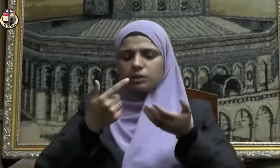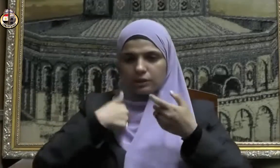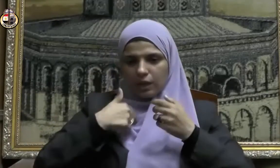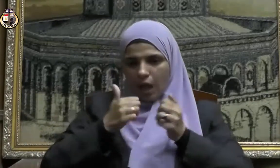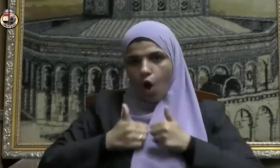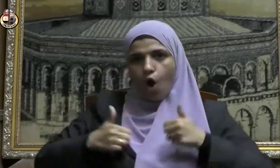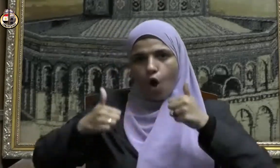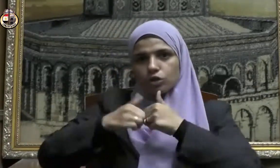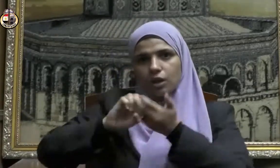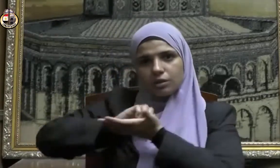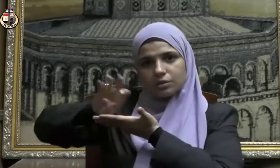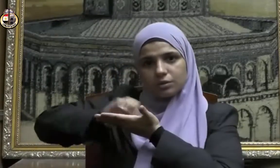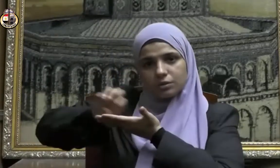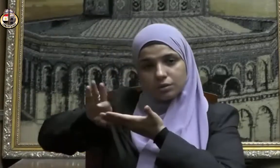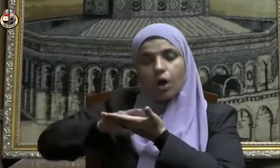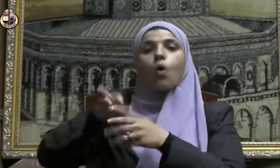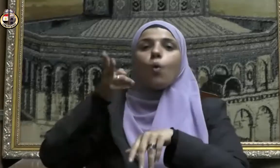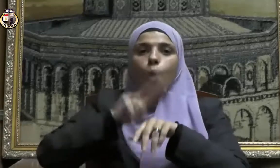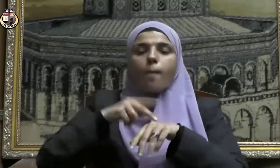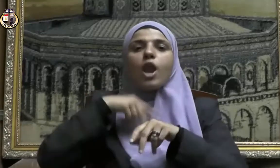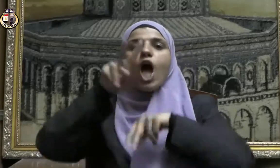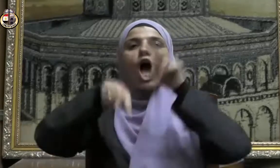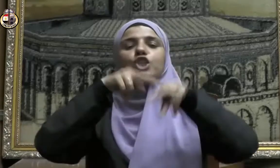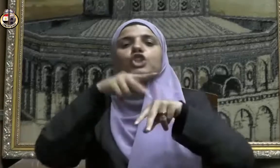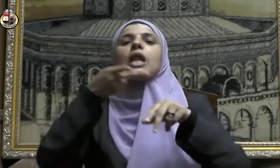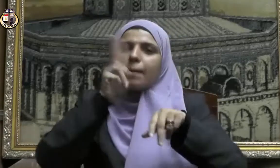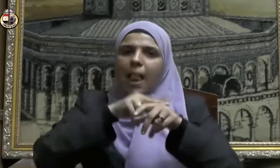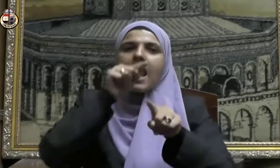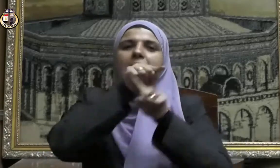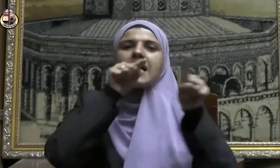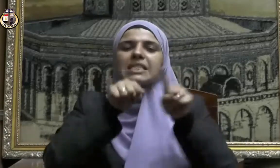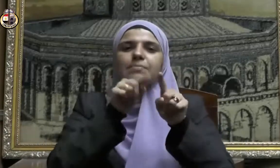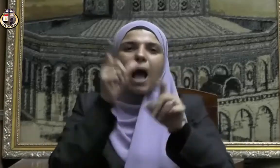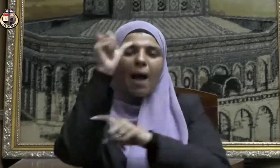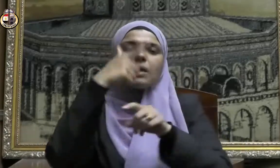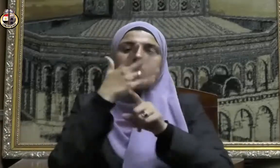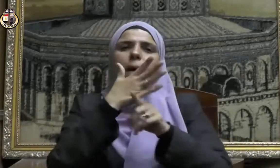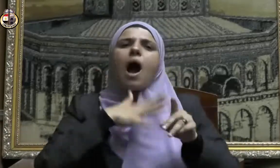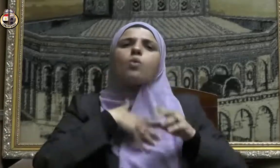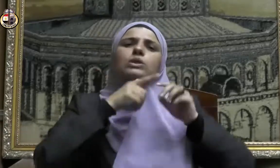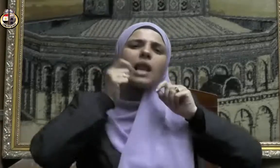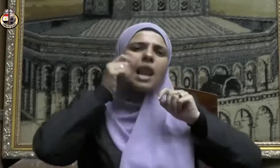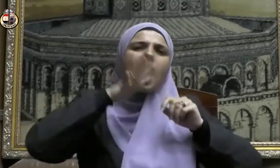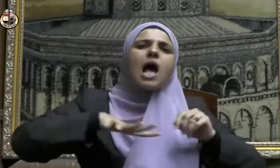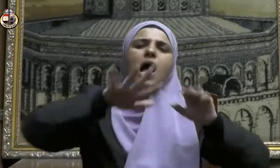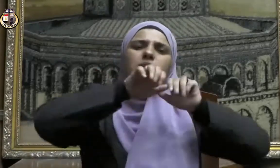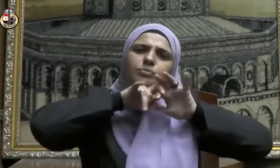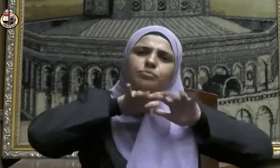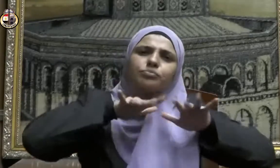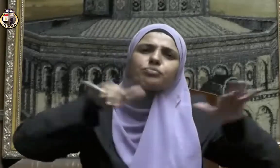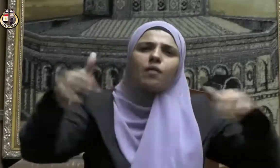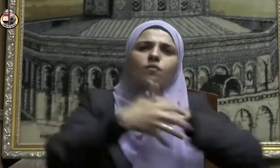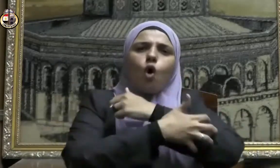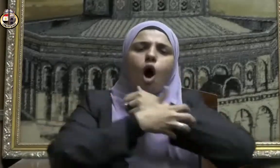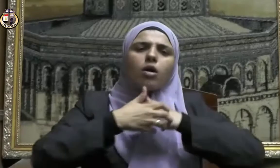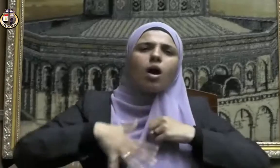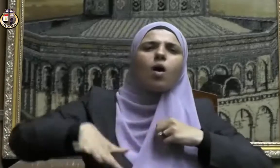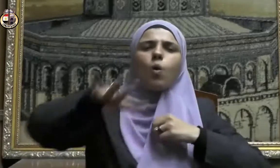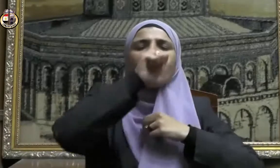وذويه وشراء الصقوق توسعة على عامة الفقراء في المناطق الأكثر